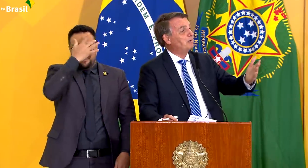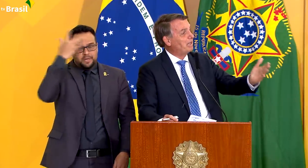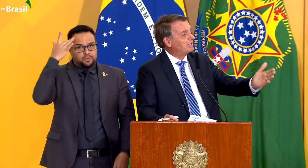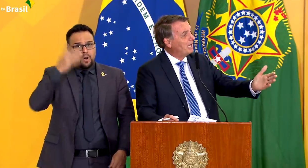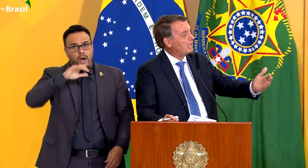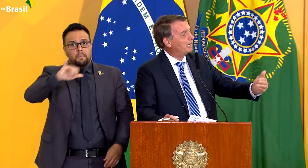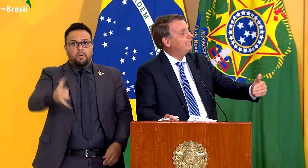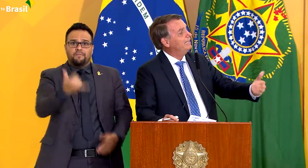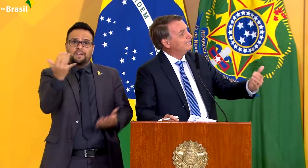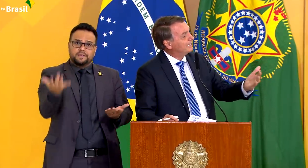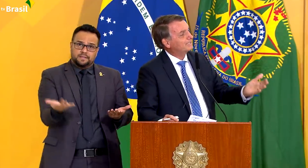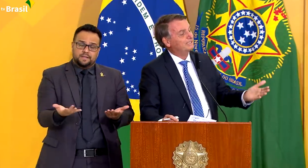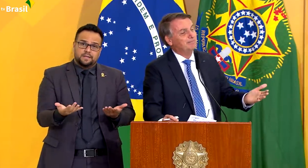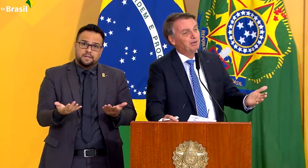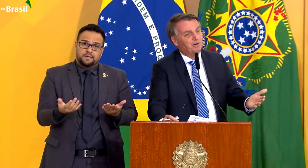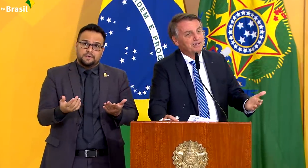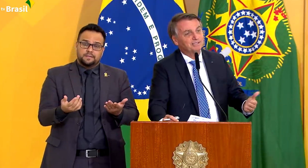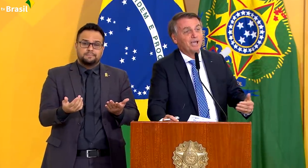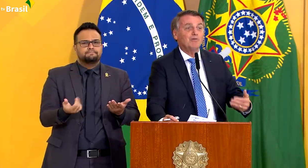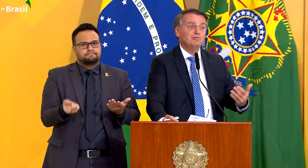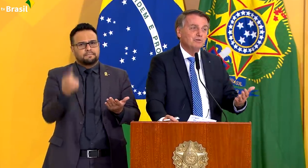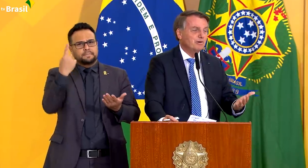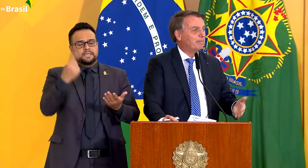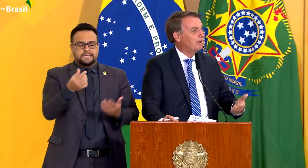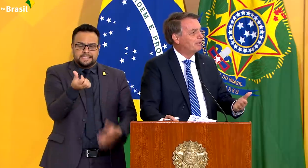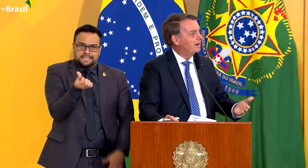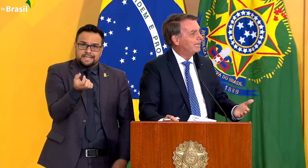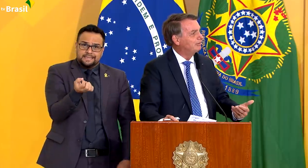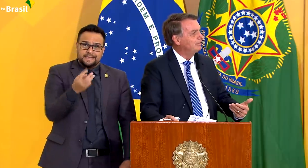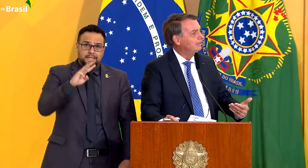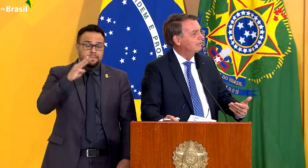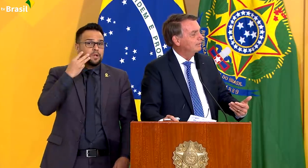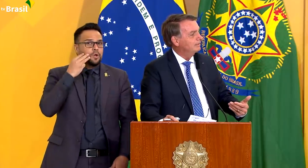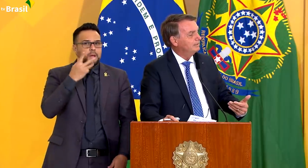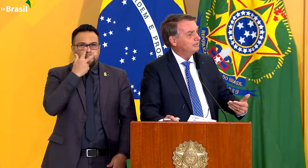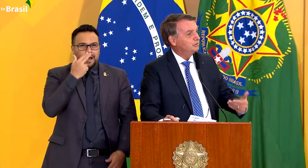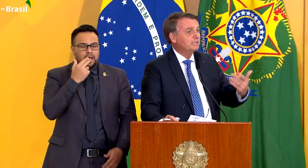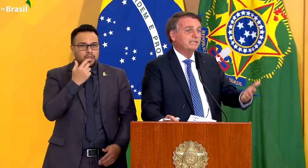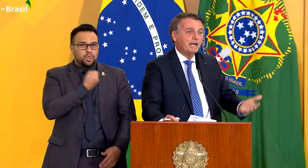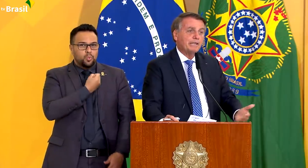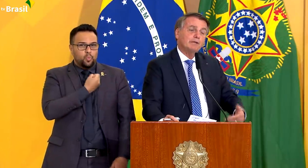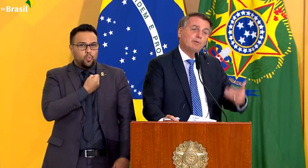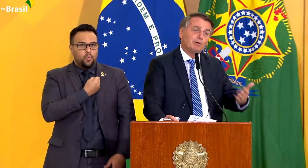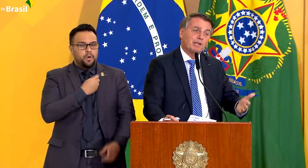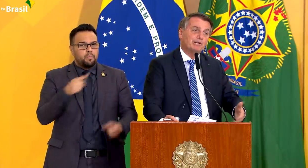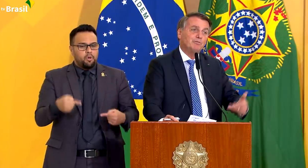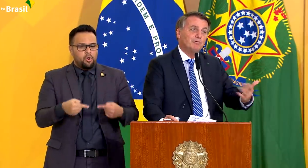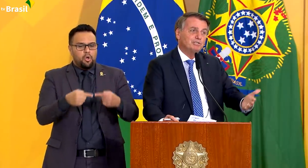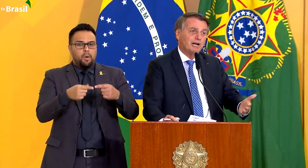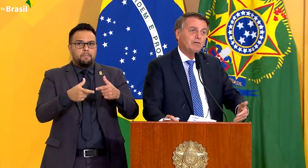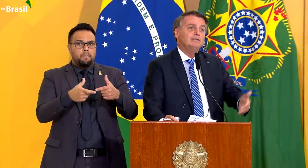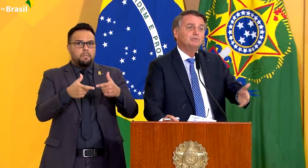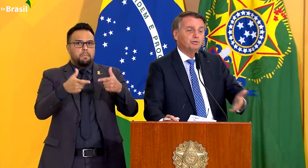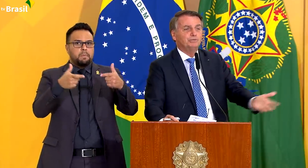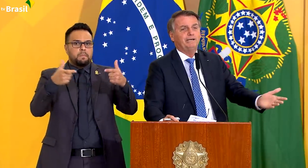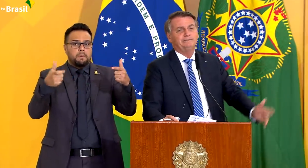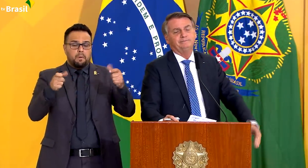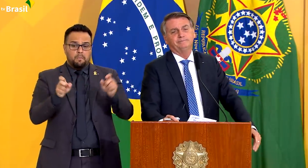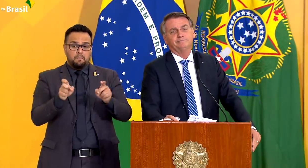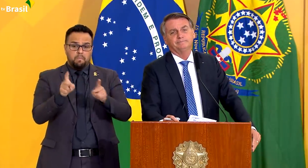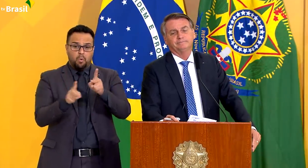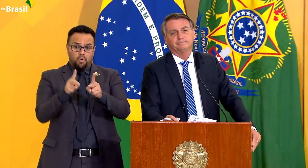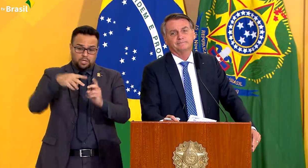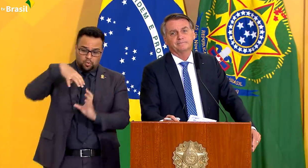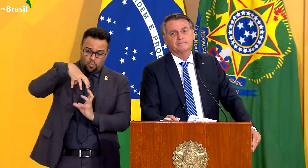E por coincidência, 60 milhões é um número aproximado do que cresce a população mundial todo